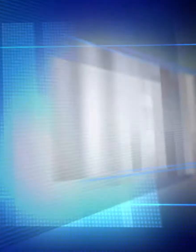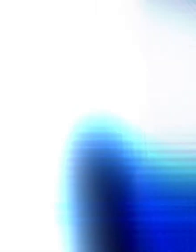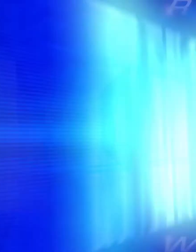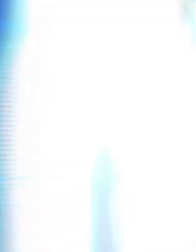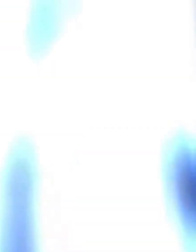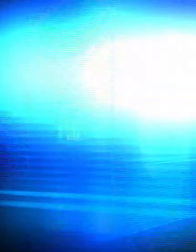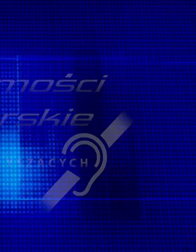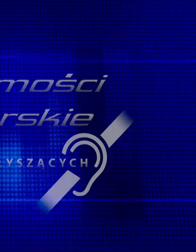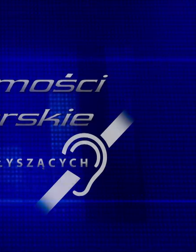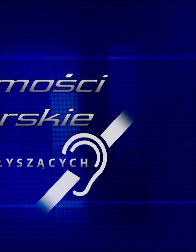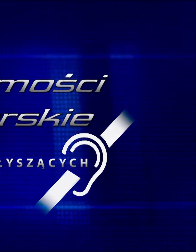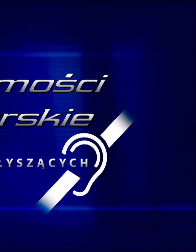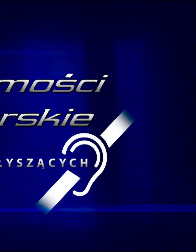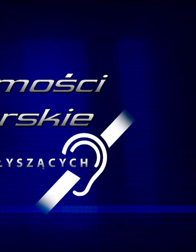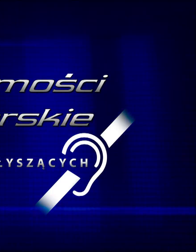Muzyka